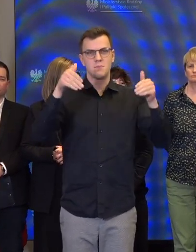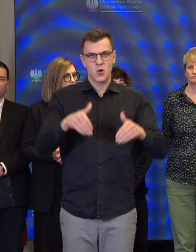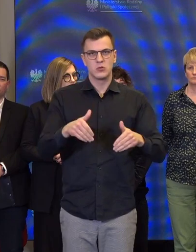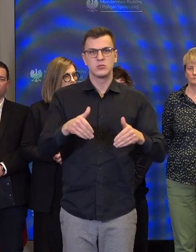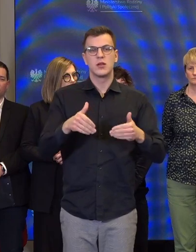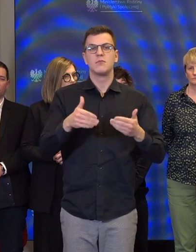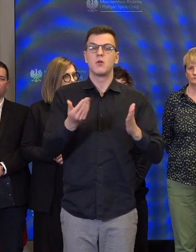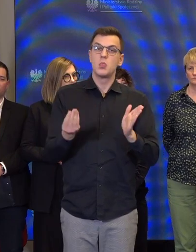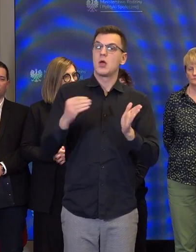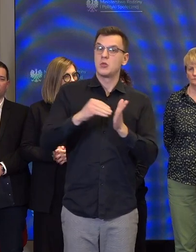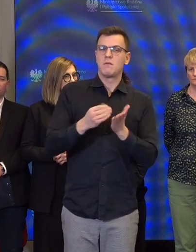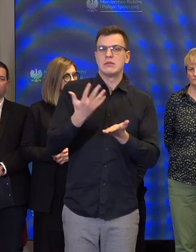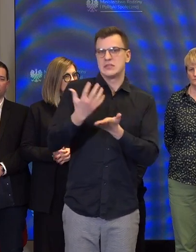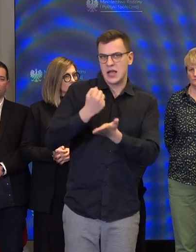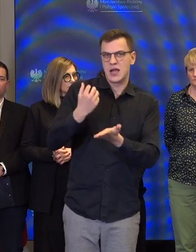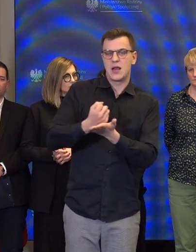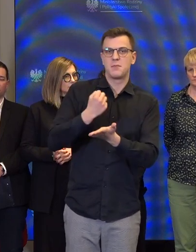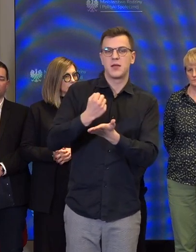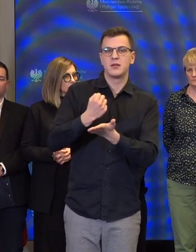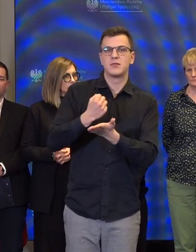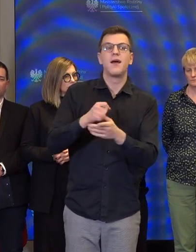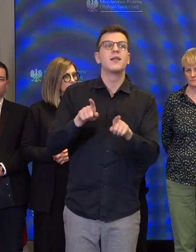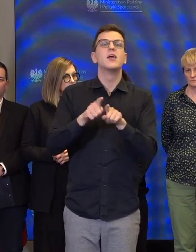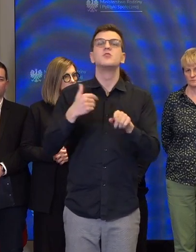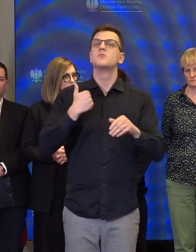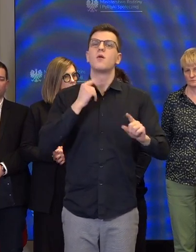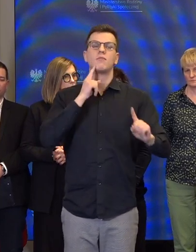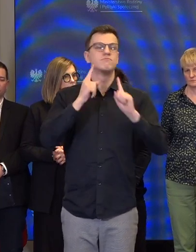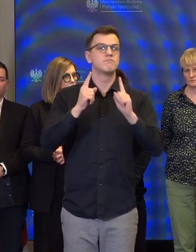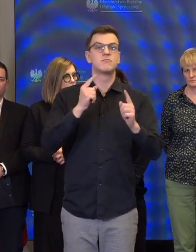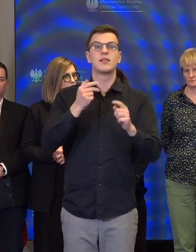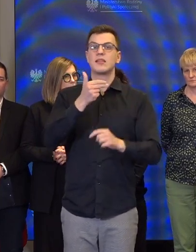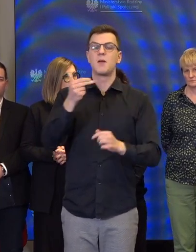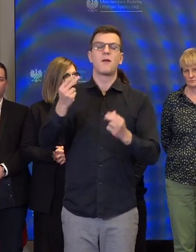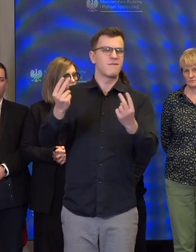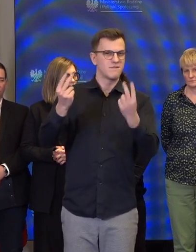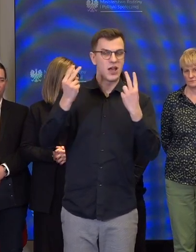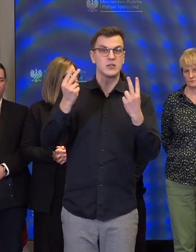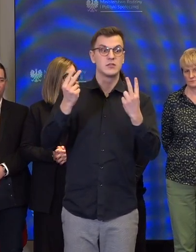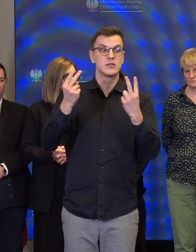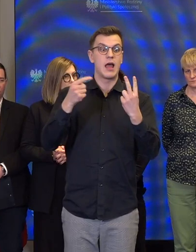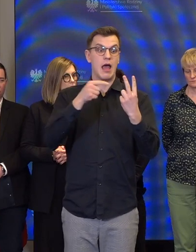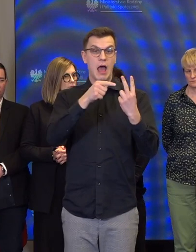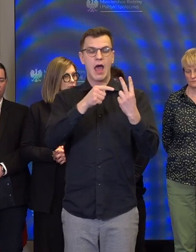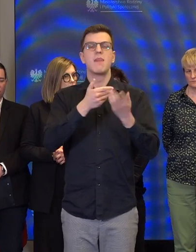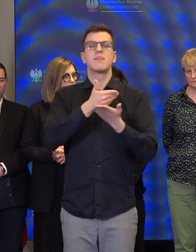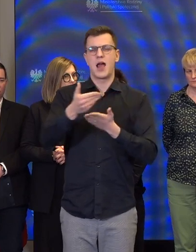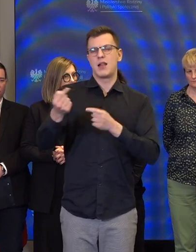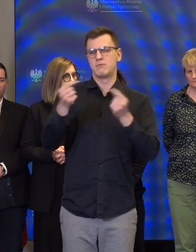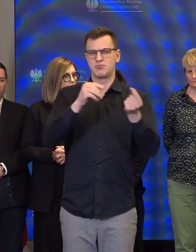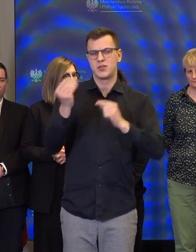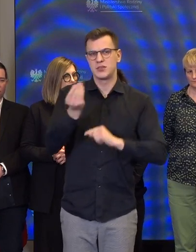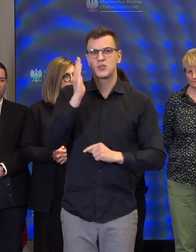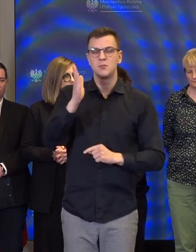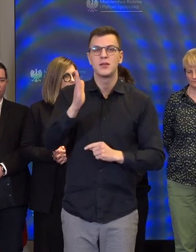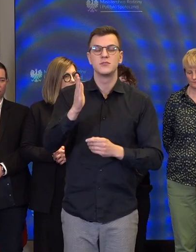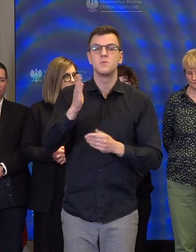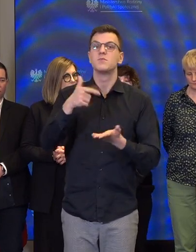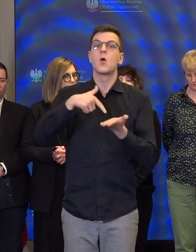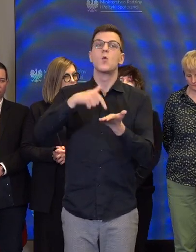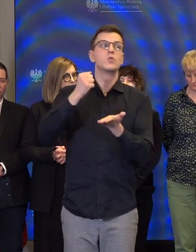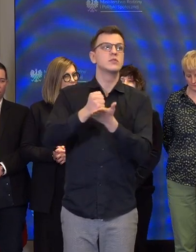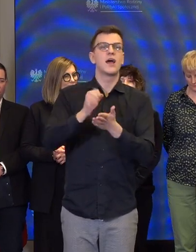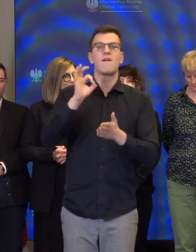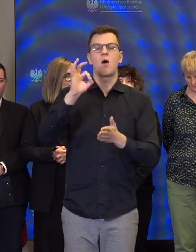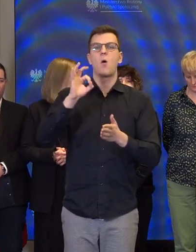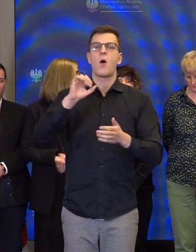dorabiać, zarobkować. I mówiliśmy o rzeczy bardzo ważne. I ten dialog będzie dalej prowadzony. O ustawie o